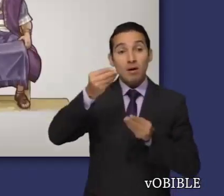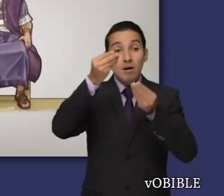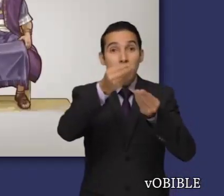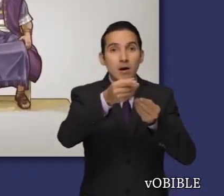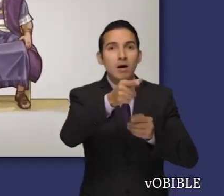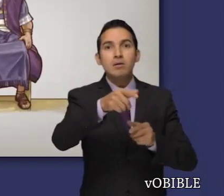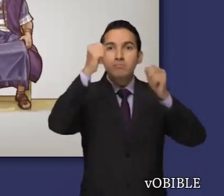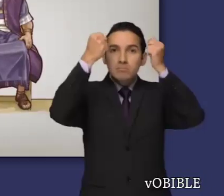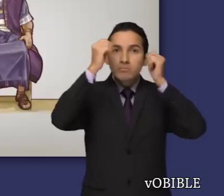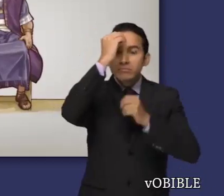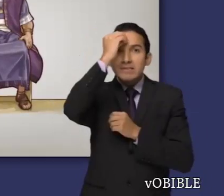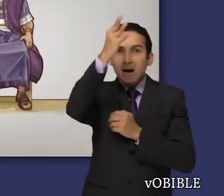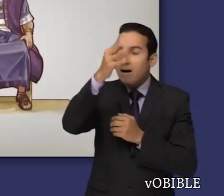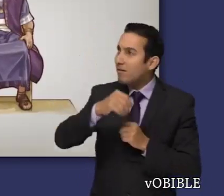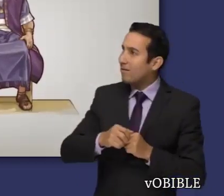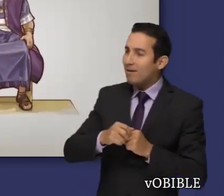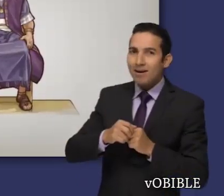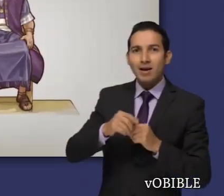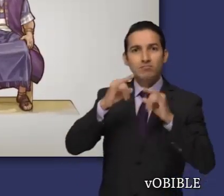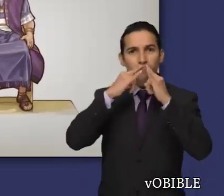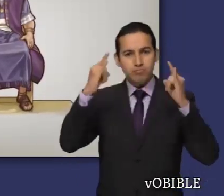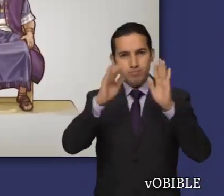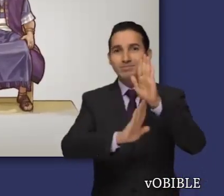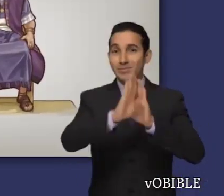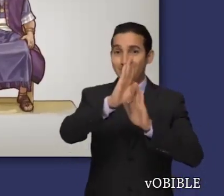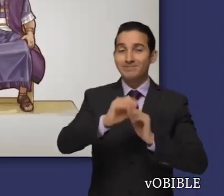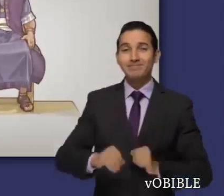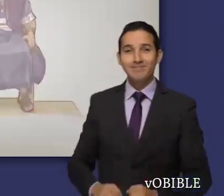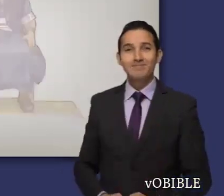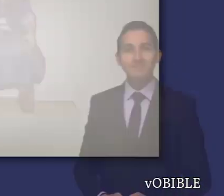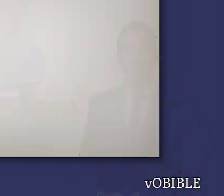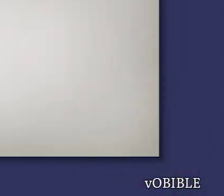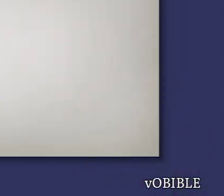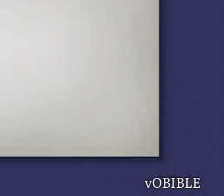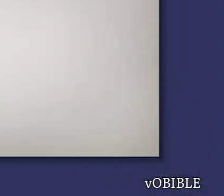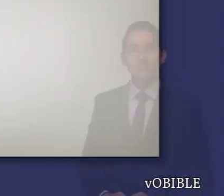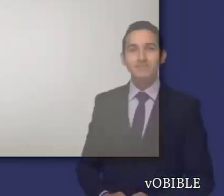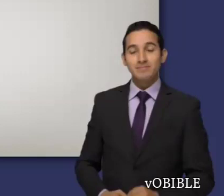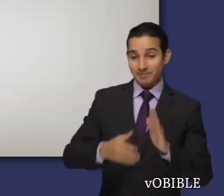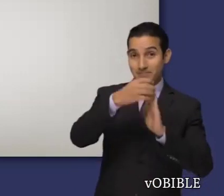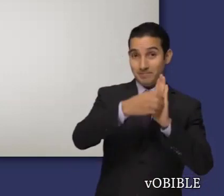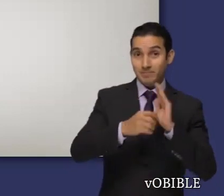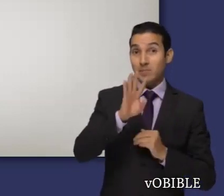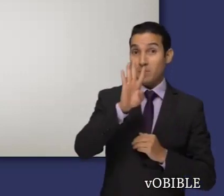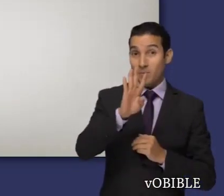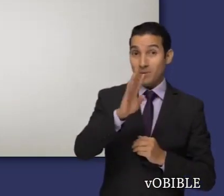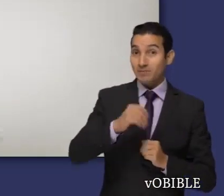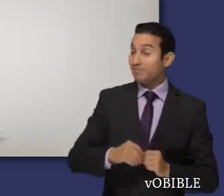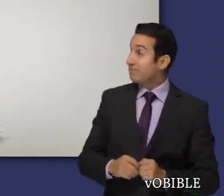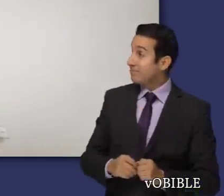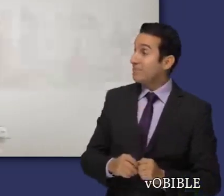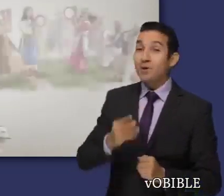Salomón una sabiduría extraordinaria, y también riquezas y gloria. En el capítulo 4,